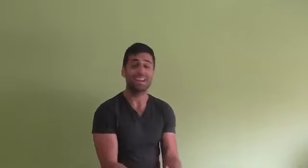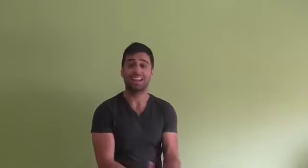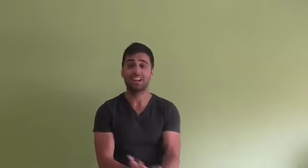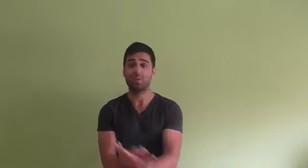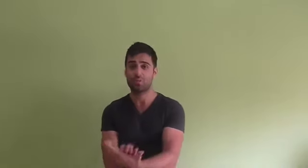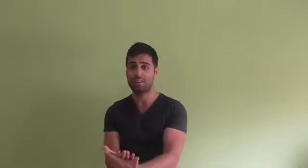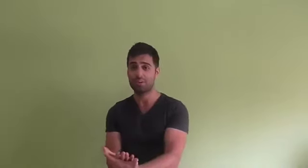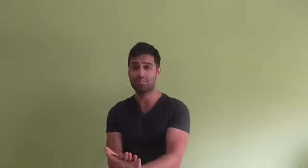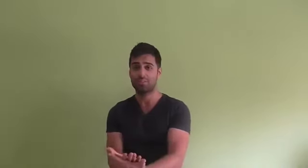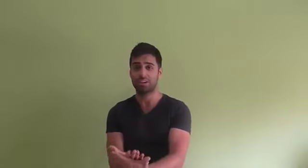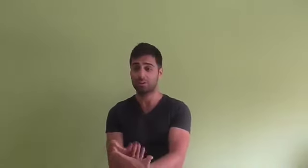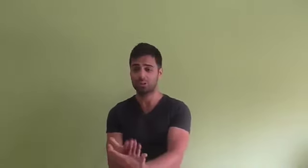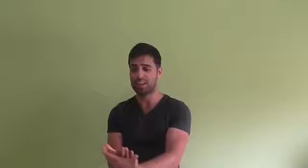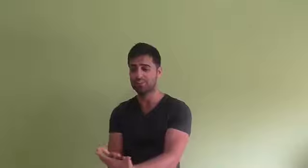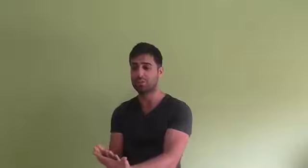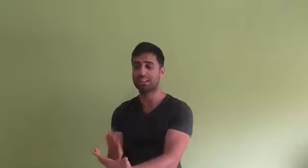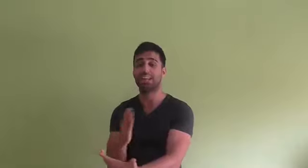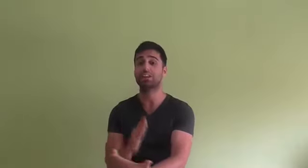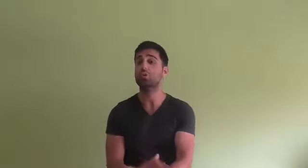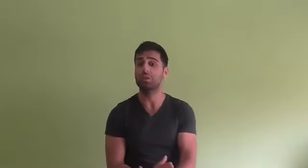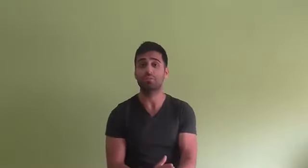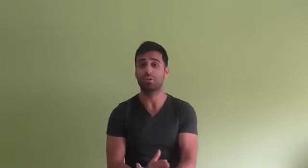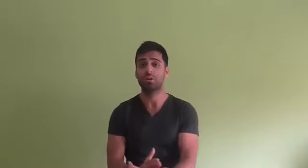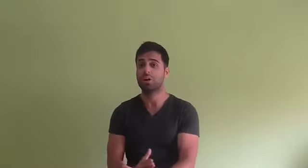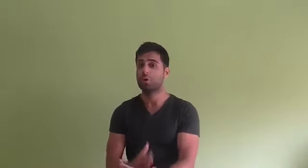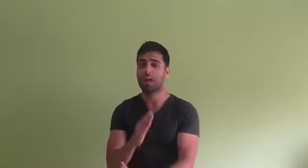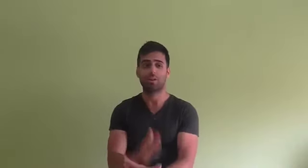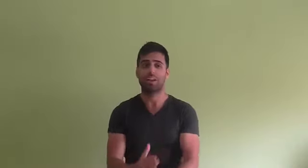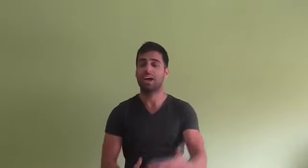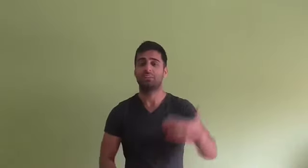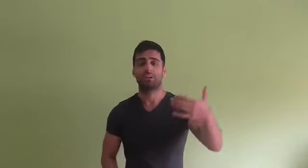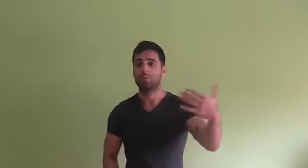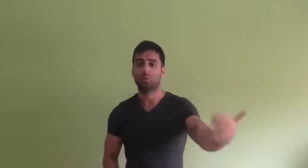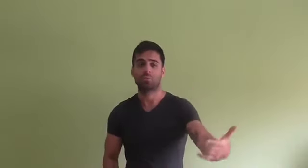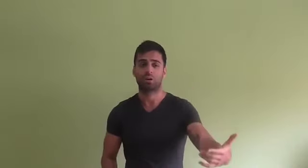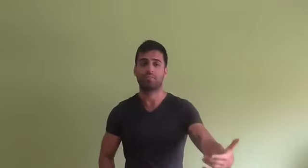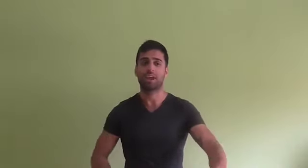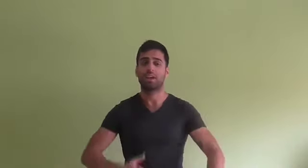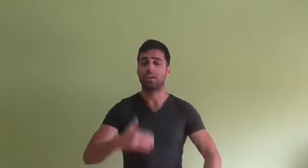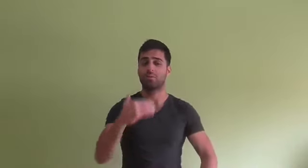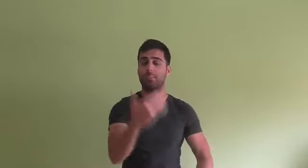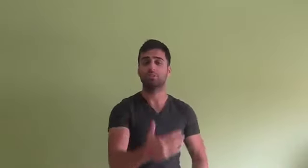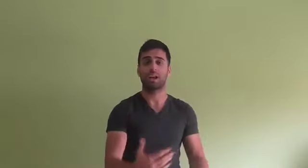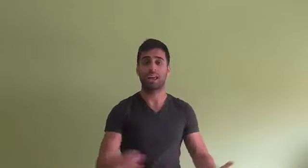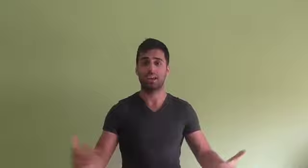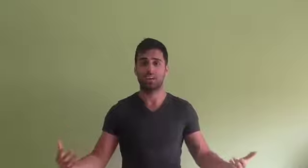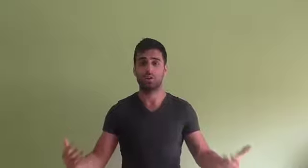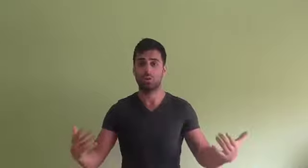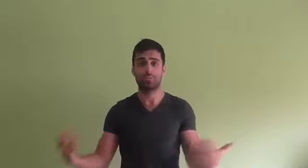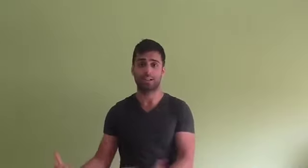él quiere leer un libro. Incluso quiere desconectar leyendo un libro, una novela, una autobiografía de una persona que logró